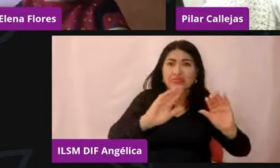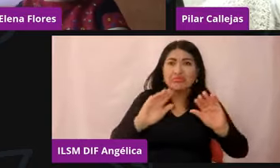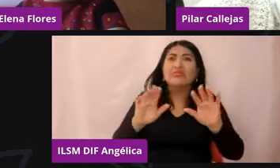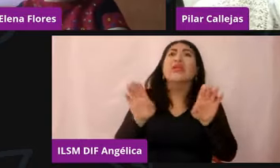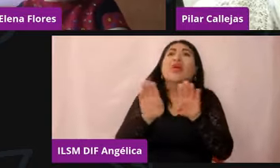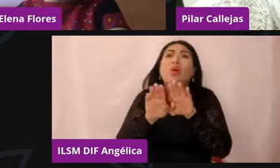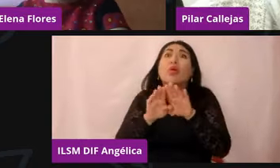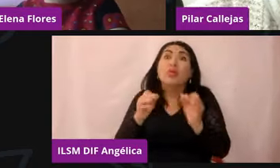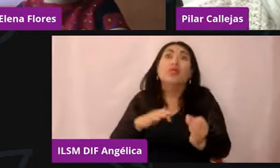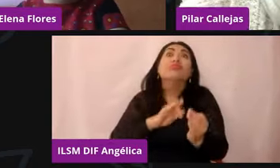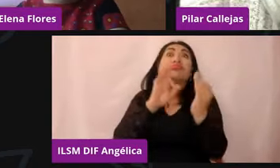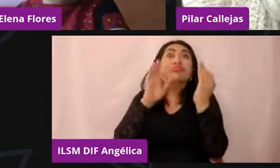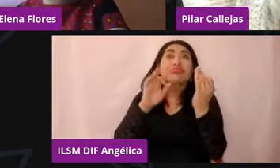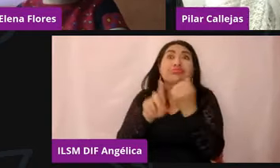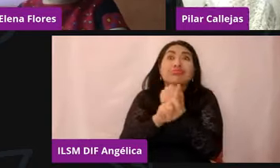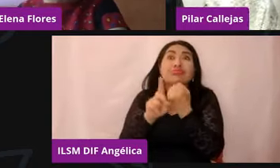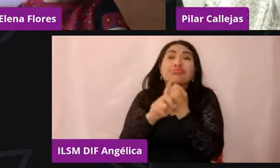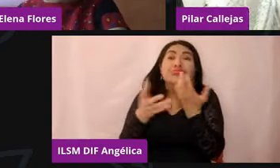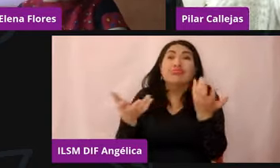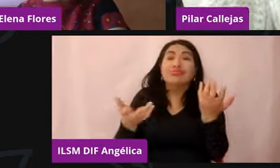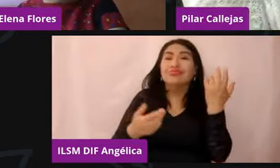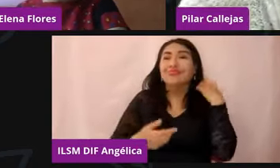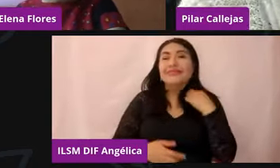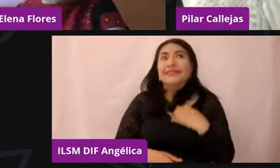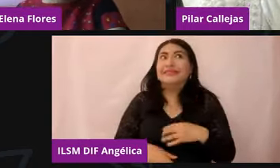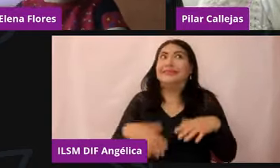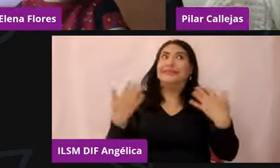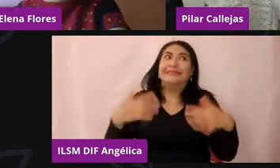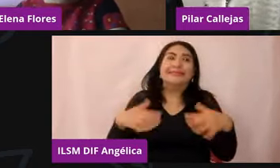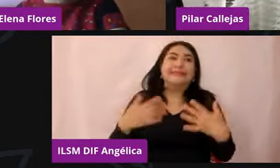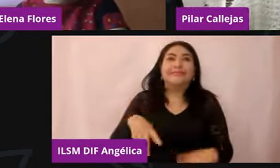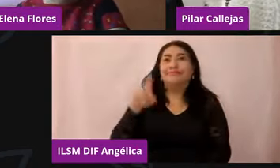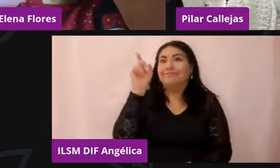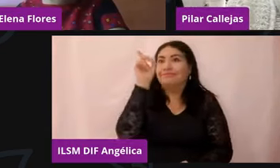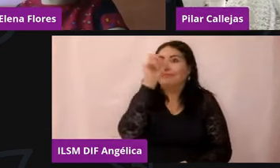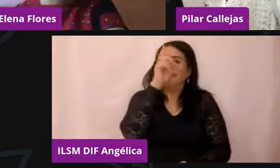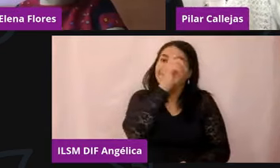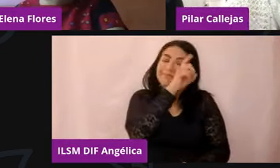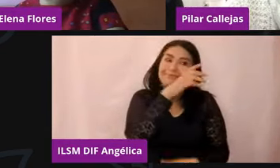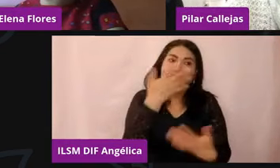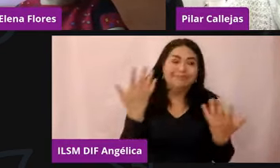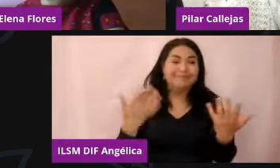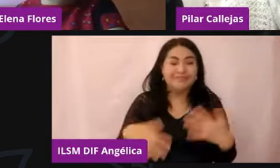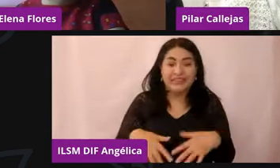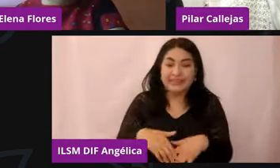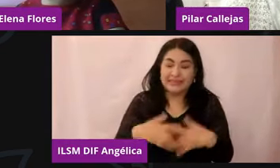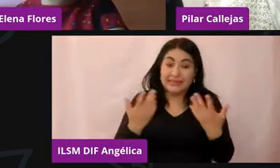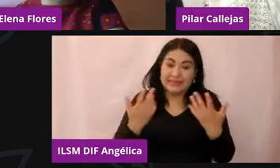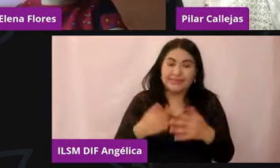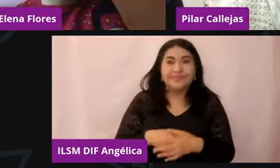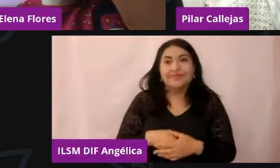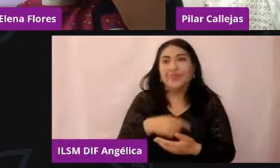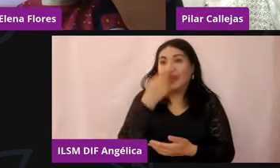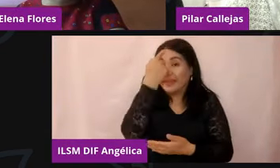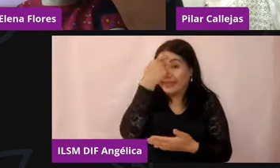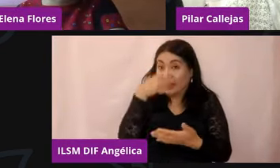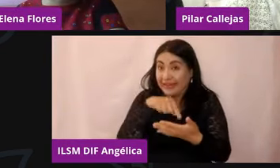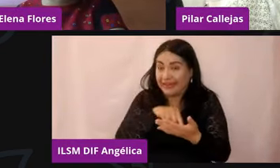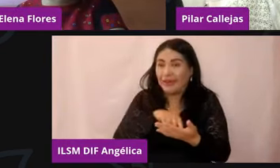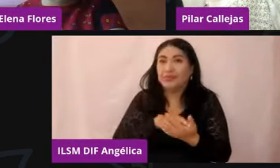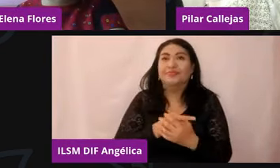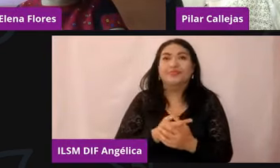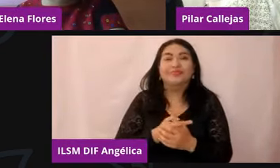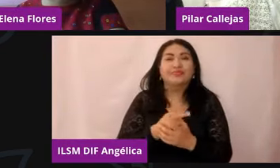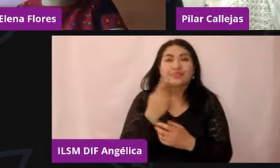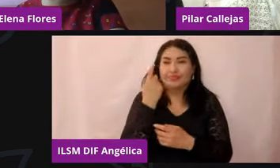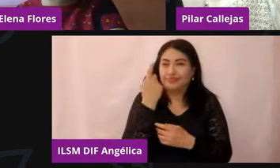Ay, pues, qué difícil porque, bueno, yo creo que si una de las cosas para los que nos están